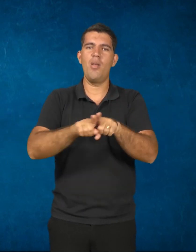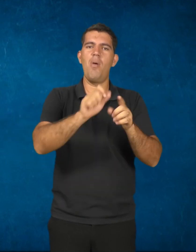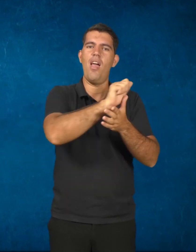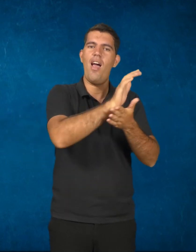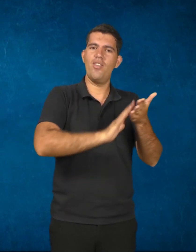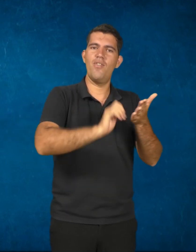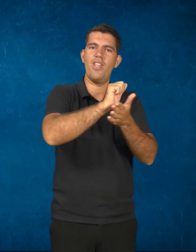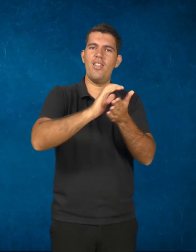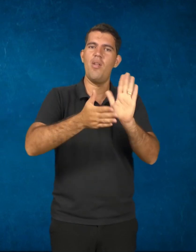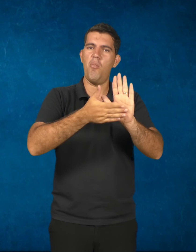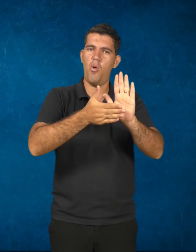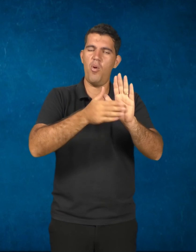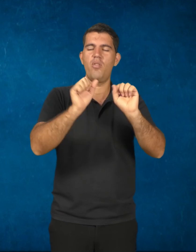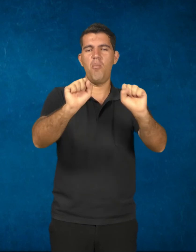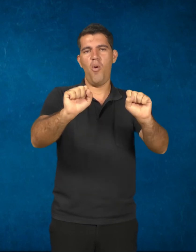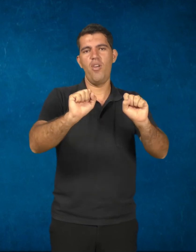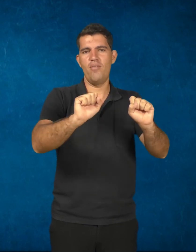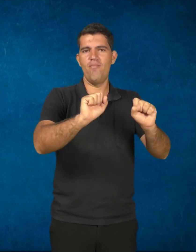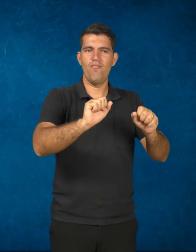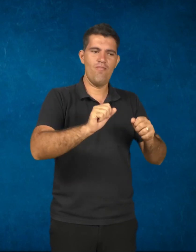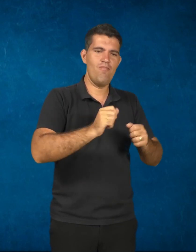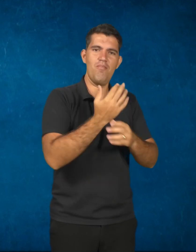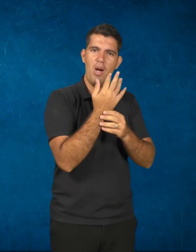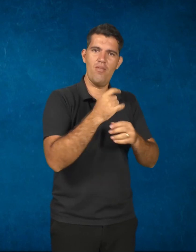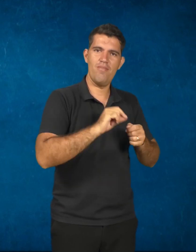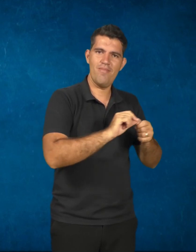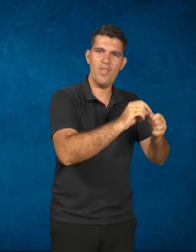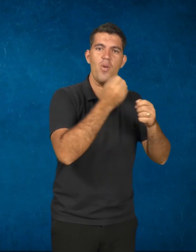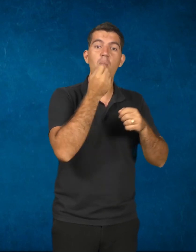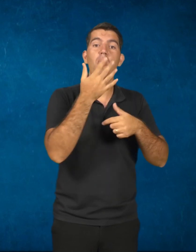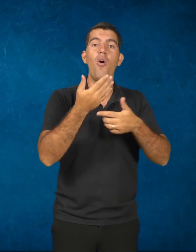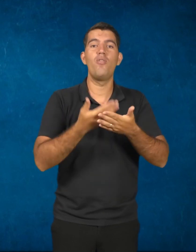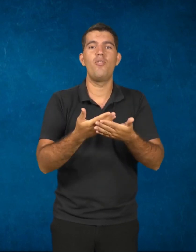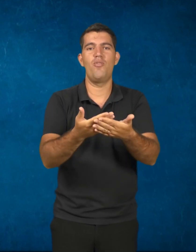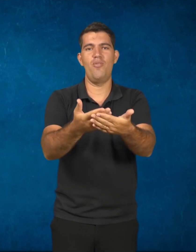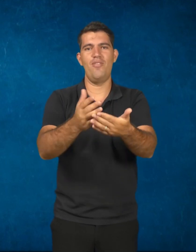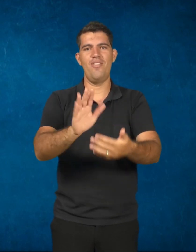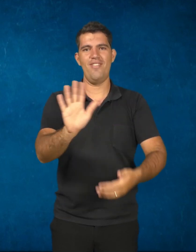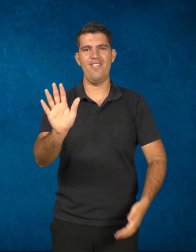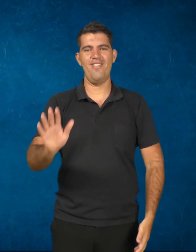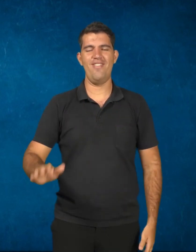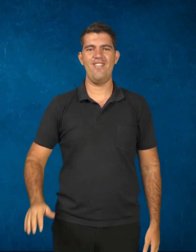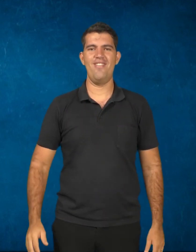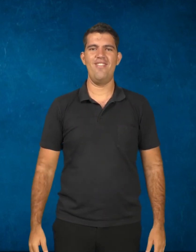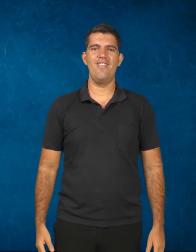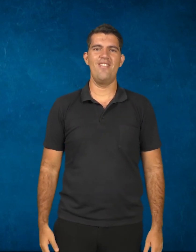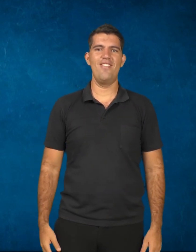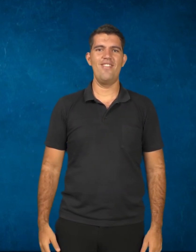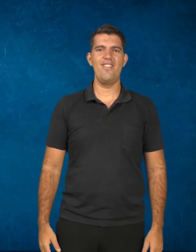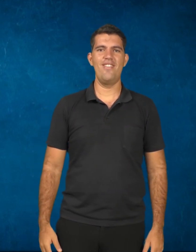propostas para essa semana. Sucesso nos seus estudos! Abertura Abertura Abertura